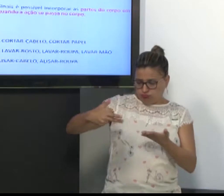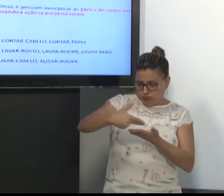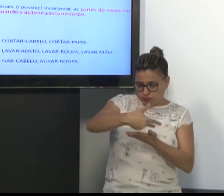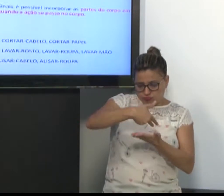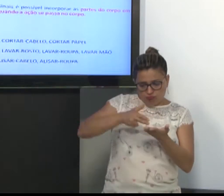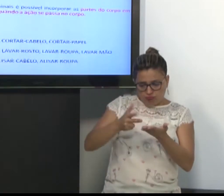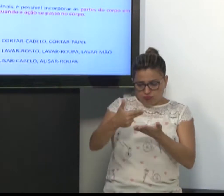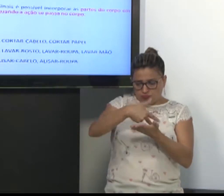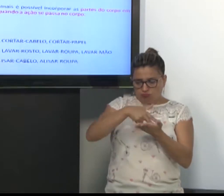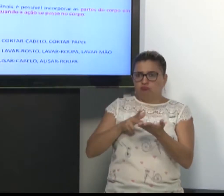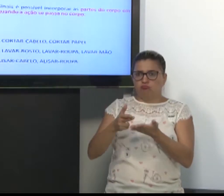Cortar papel.